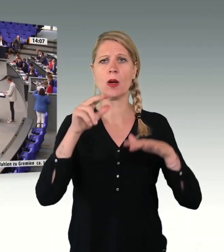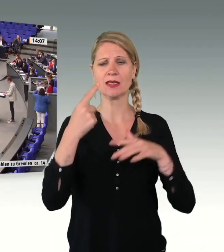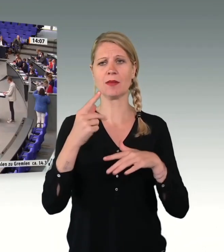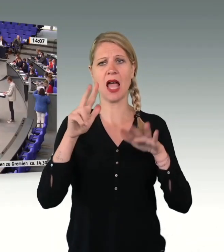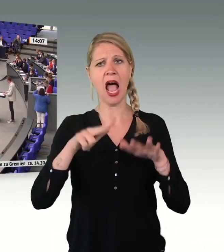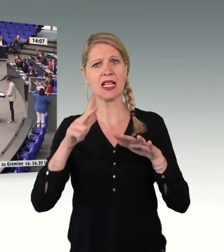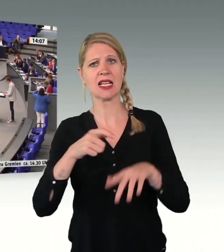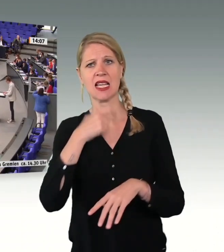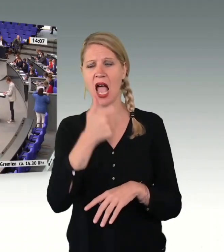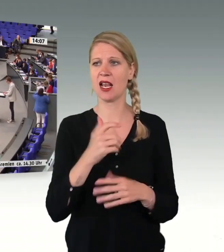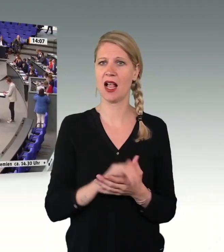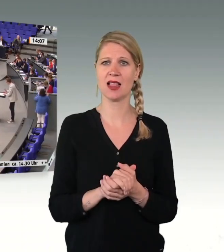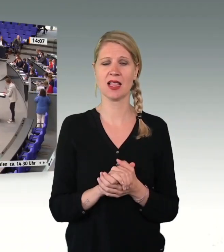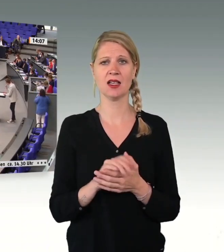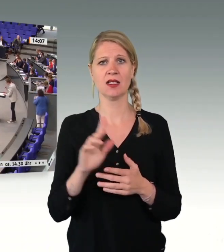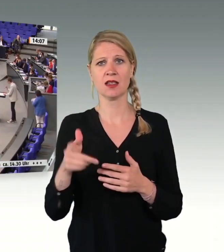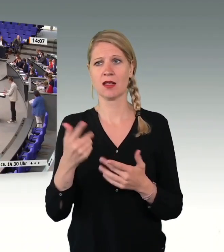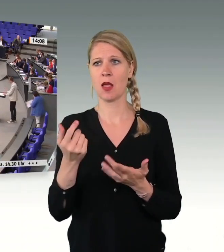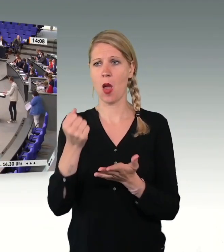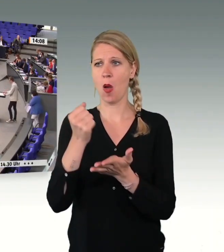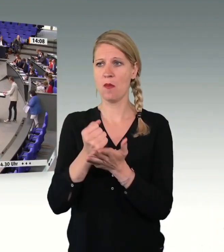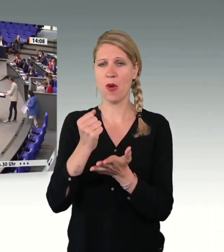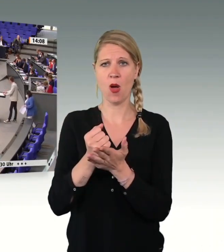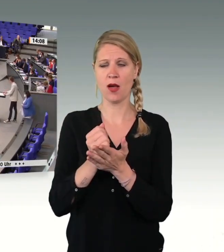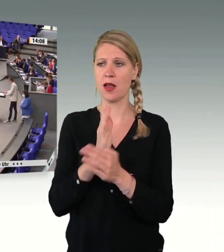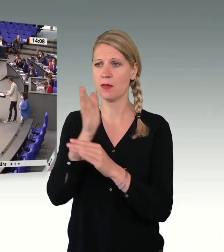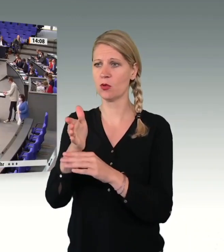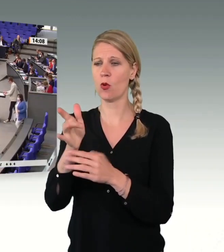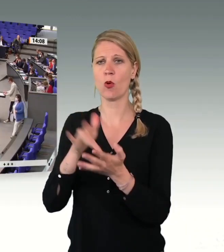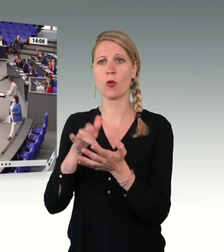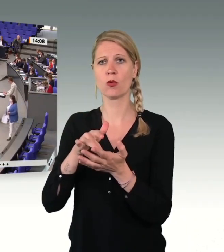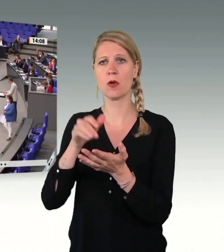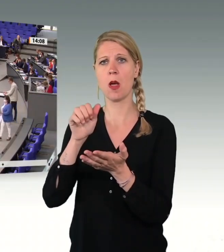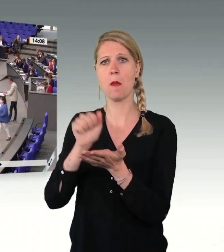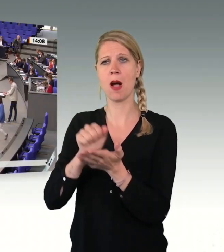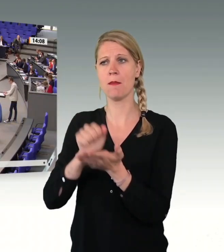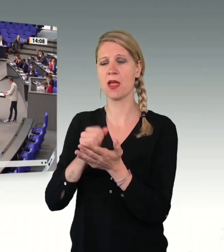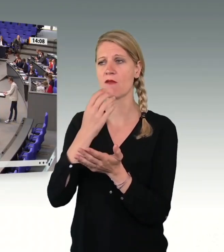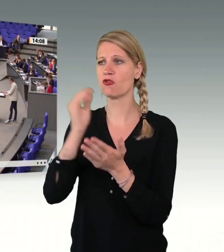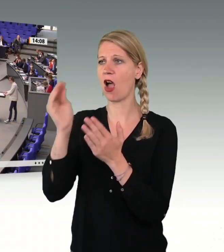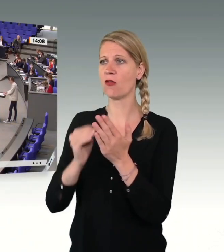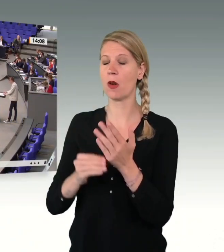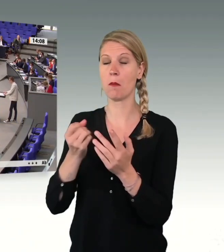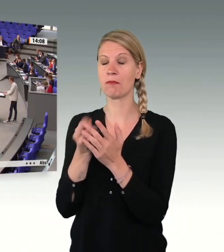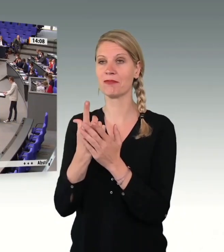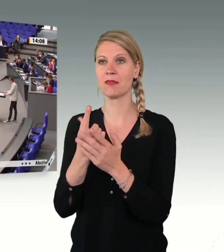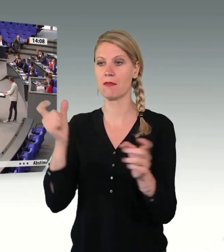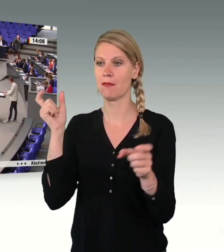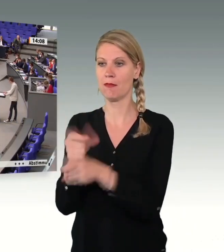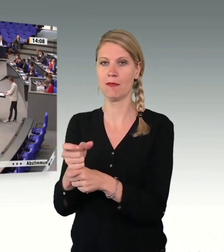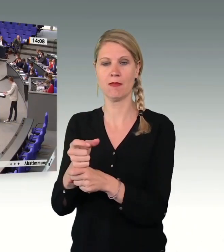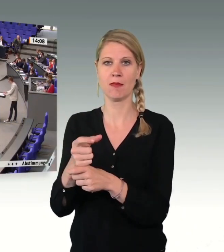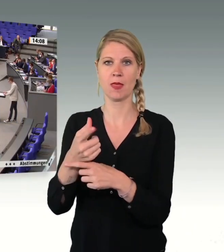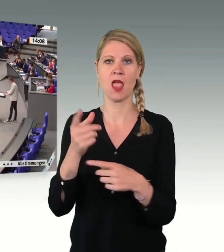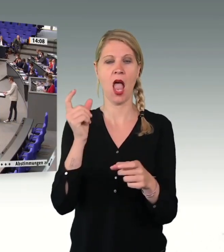auf eine Behörde gegangen ist, dass er dort festgenommen wird und wochenlang in Abschiebehaft sitzt. Wo der AfD beim Thema Abschiebung